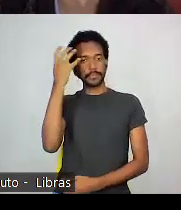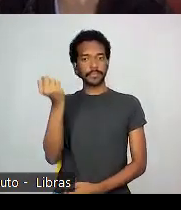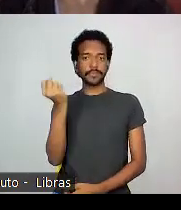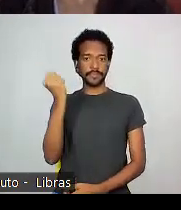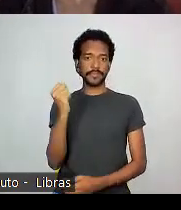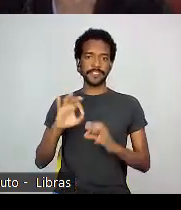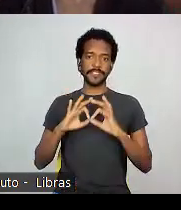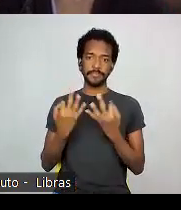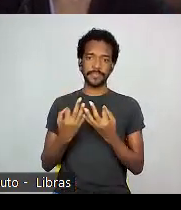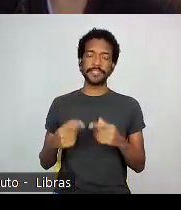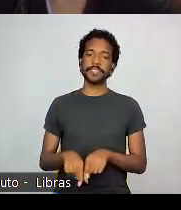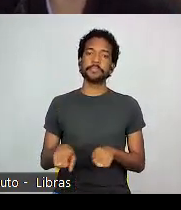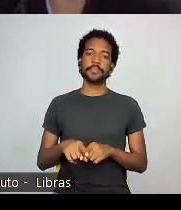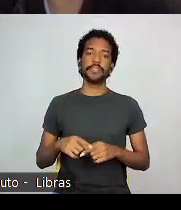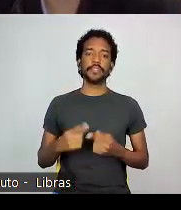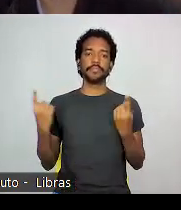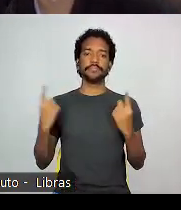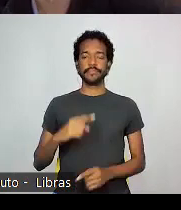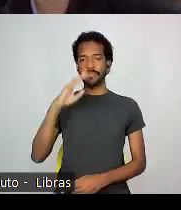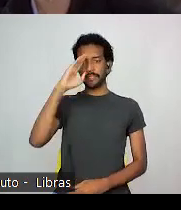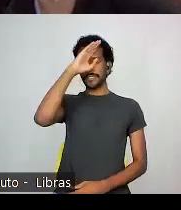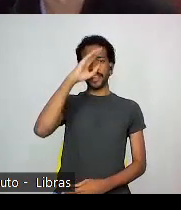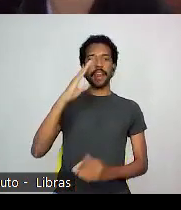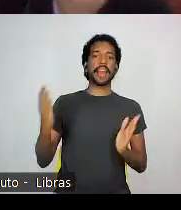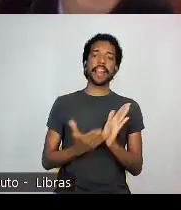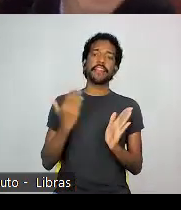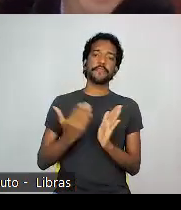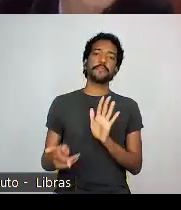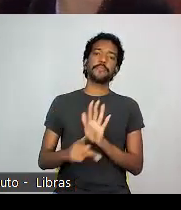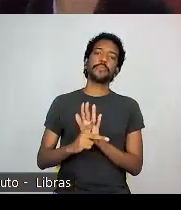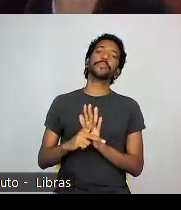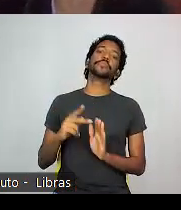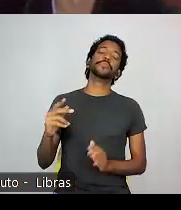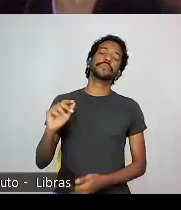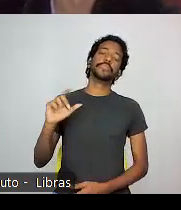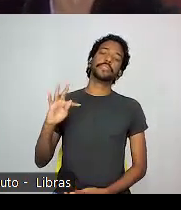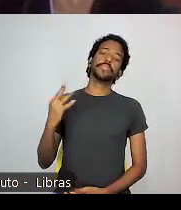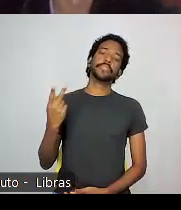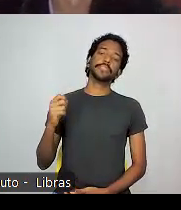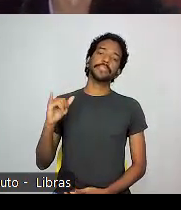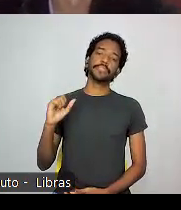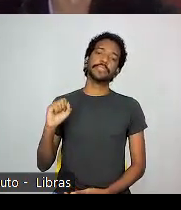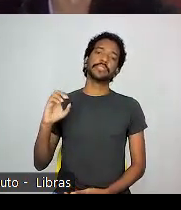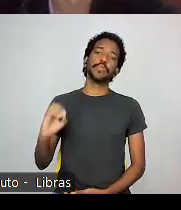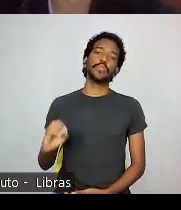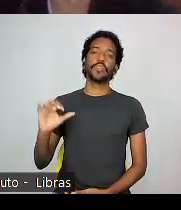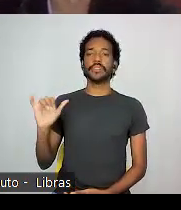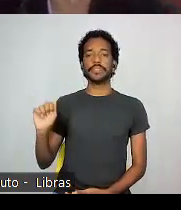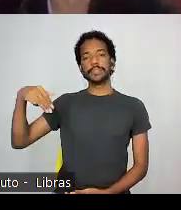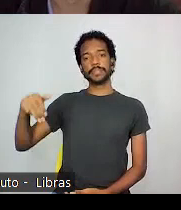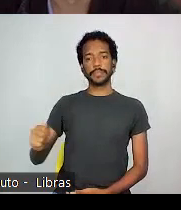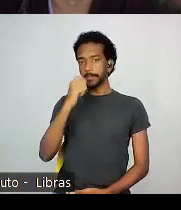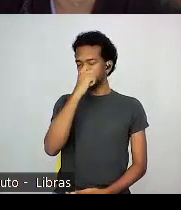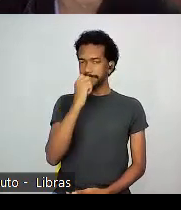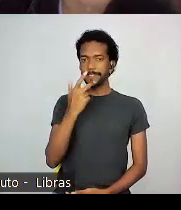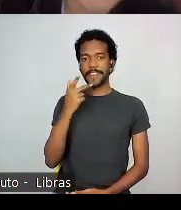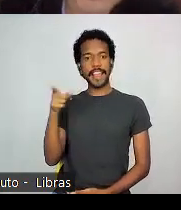e uma reação do Bolsonaro ao livro de Thais Oyama, falando também esse é o livro